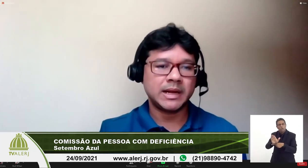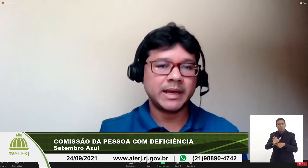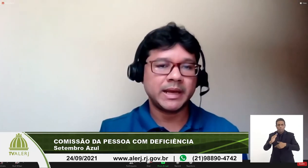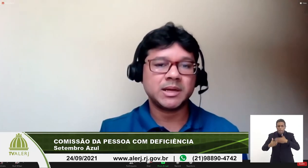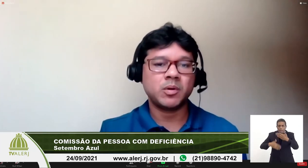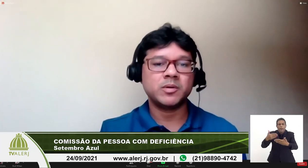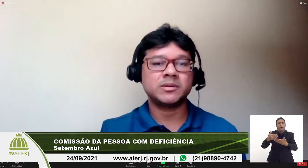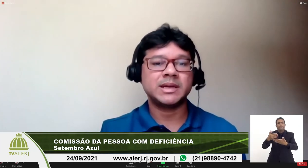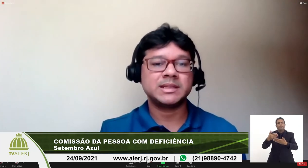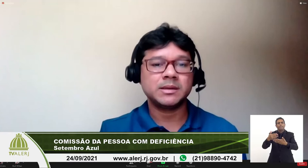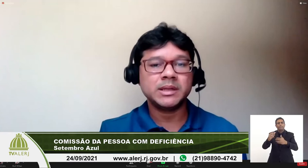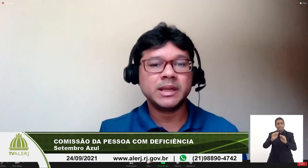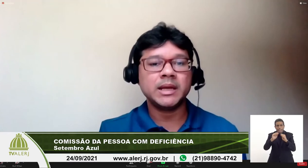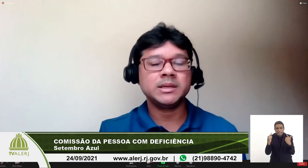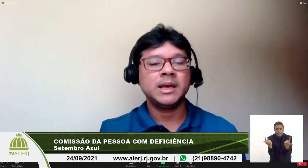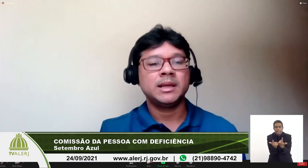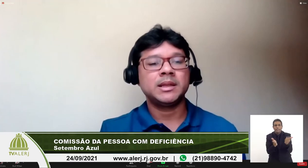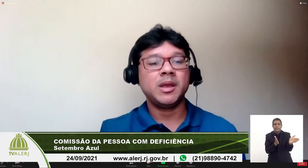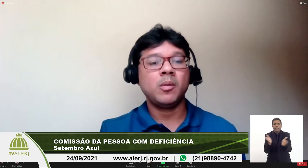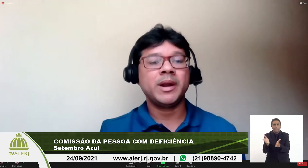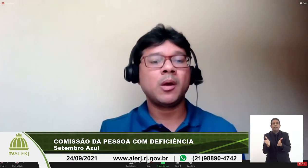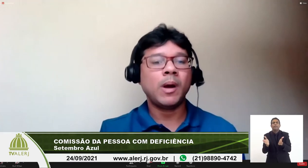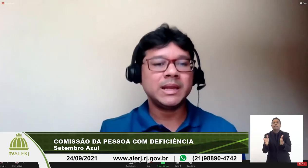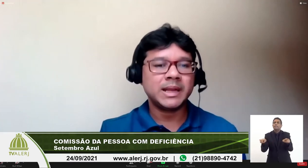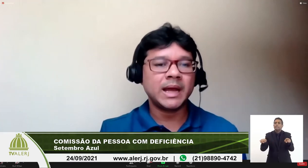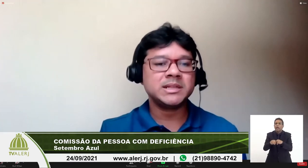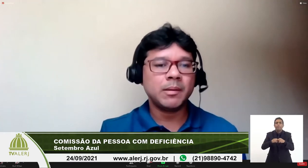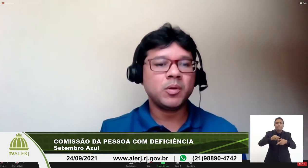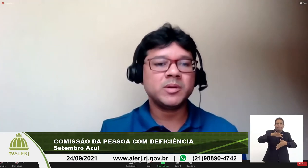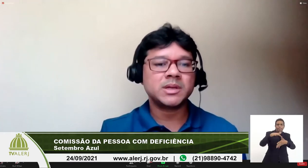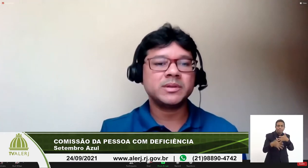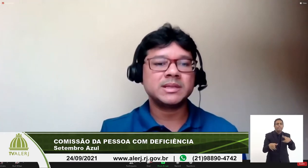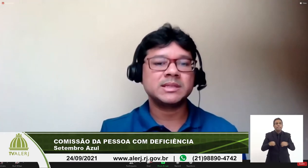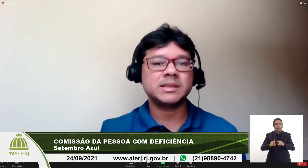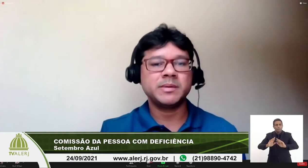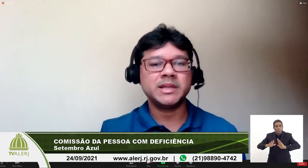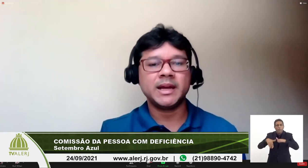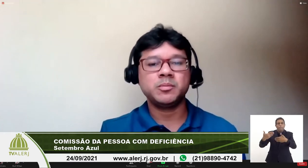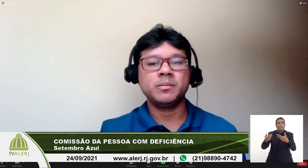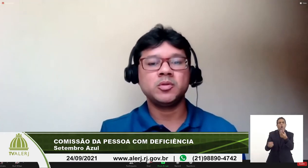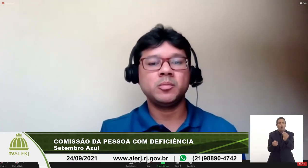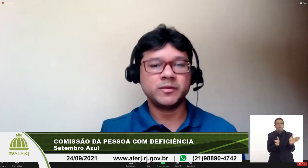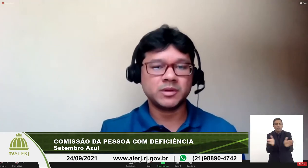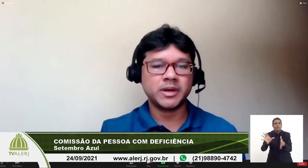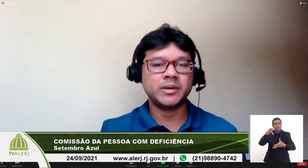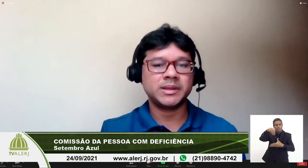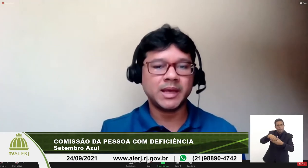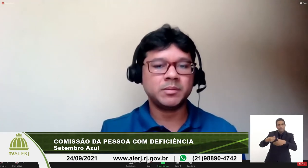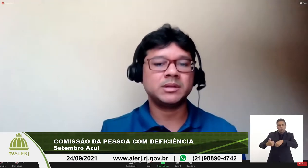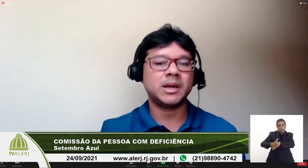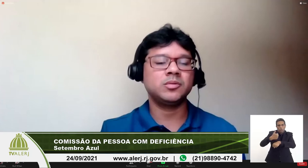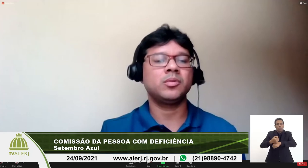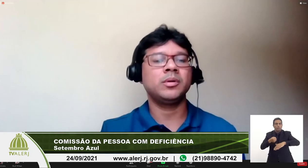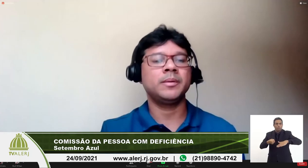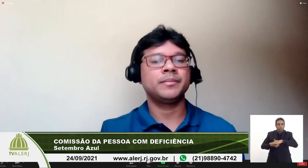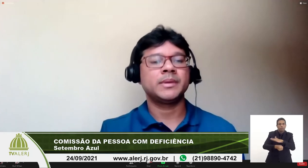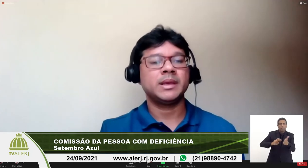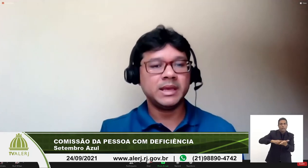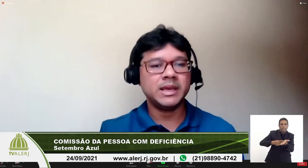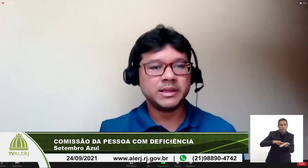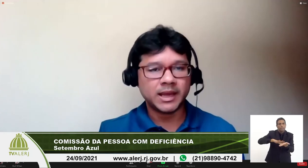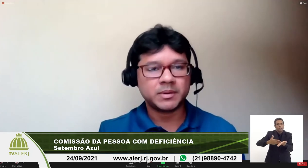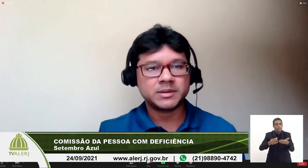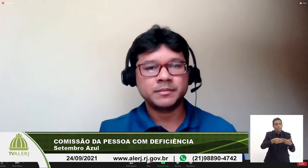o crescimento da LEG na promoção da acessibilidade também como na qualidade da promoção dessa acessibilidade por meio do profissional intérprete, tradutor